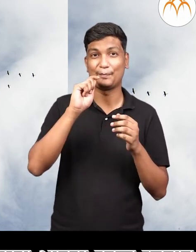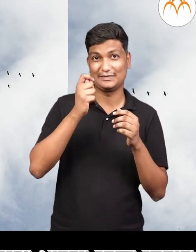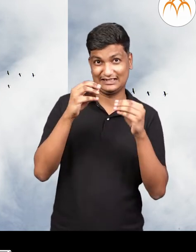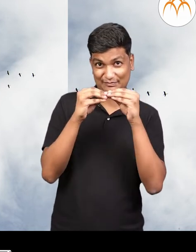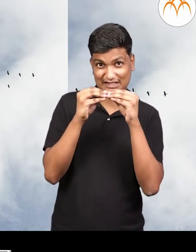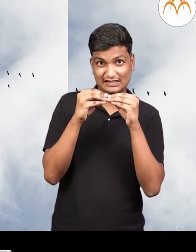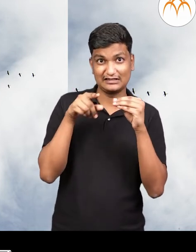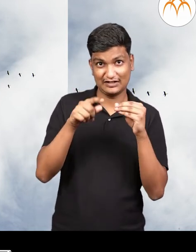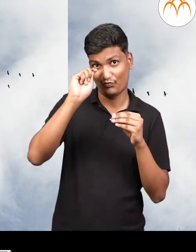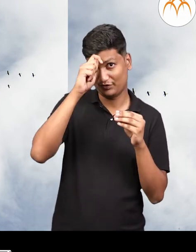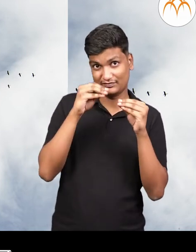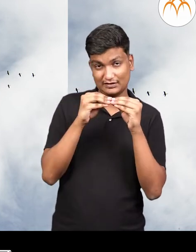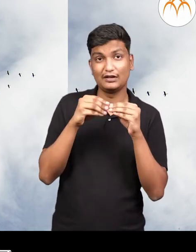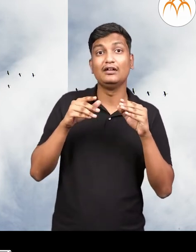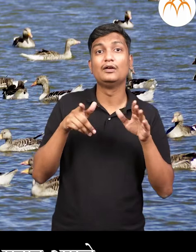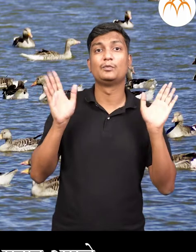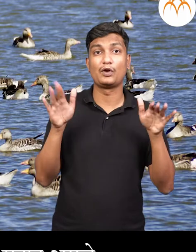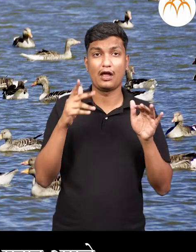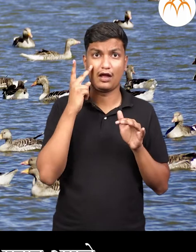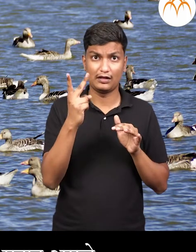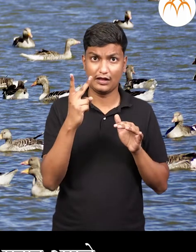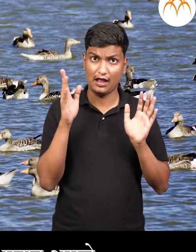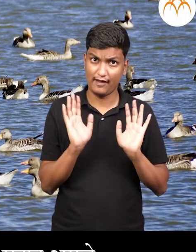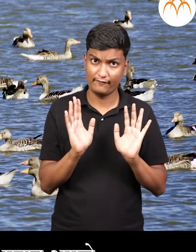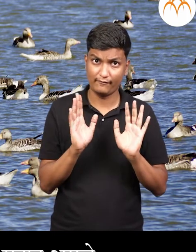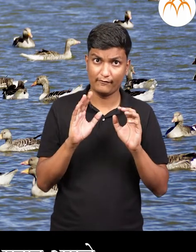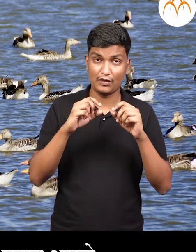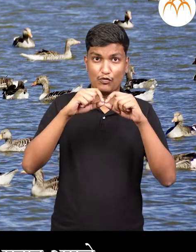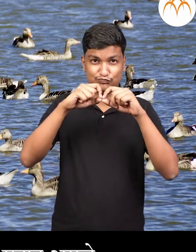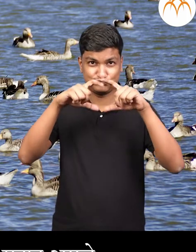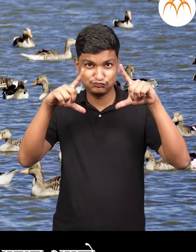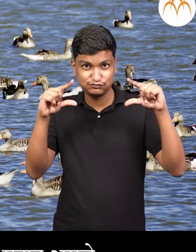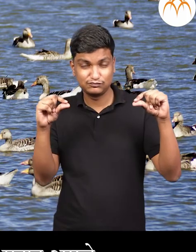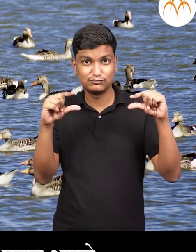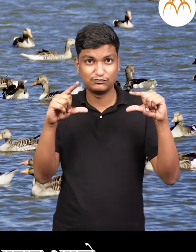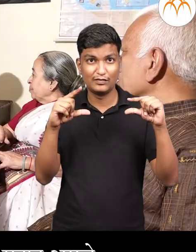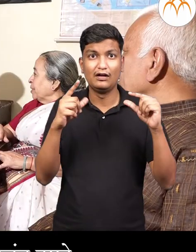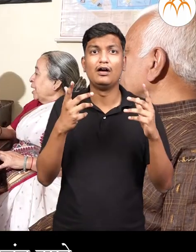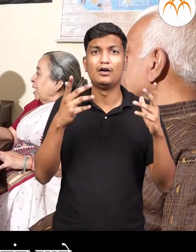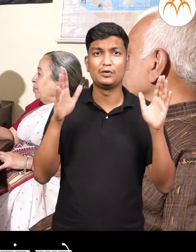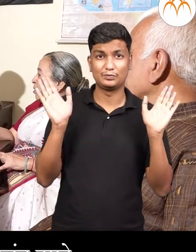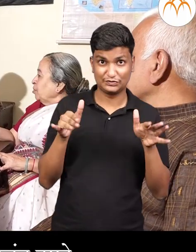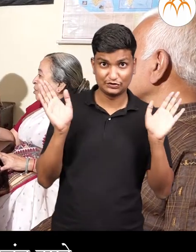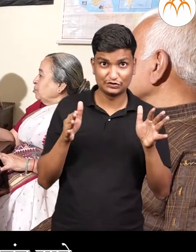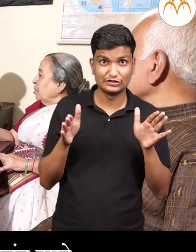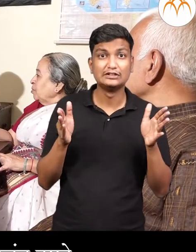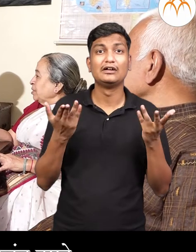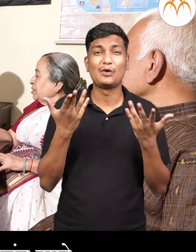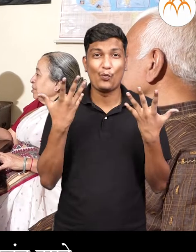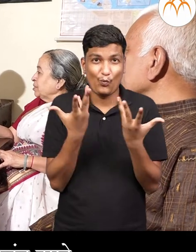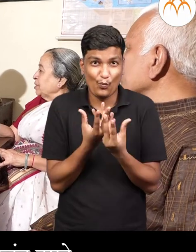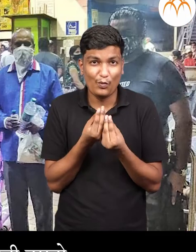पक्षी थव्याने उड़तात। ते एक मेकांचा सोबतीने एकतर रहत असले तरी त्याना मानसा सर्खे